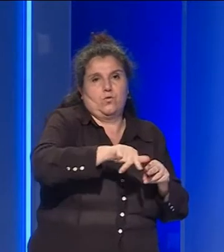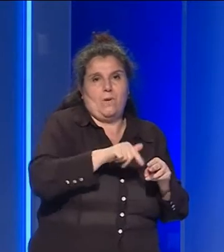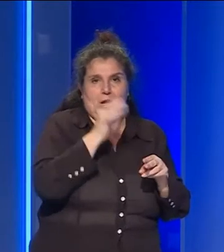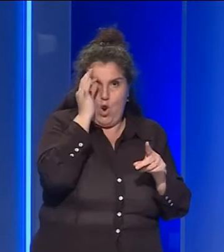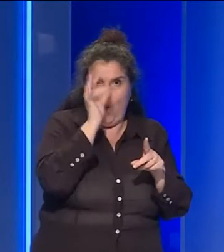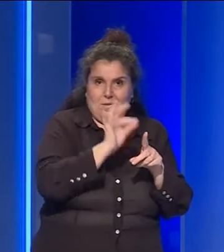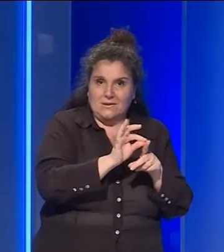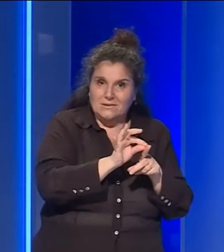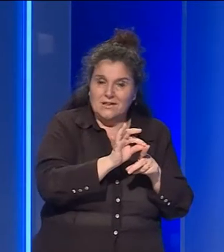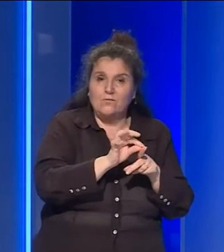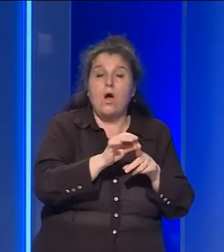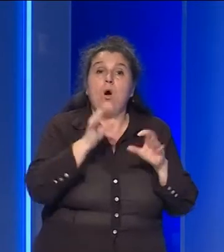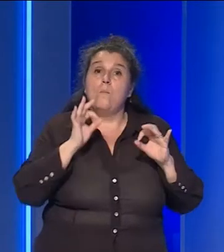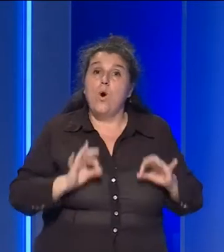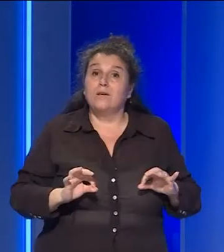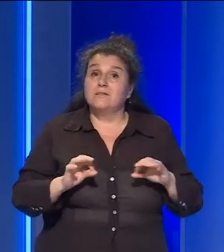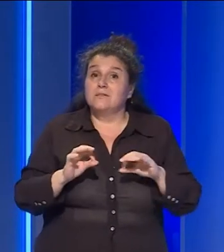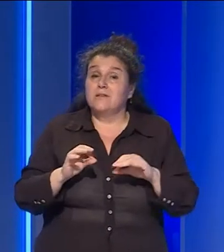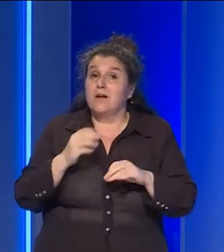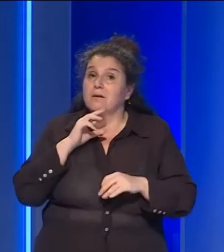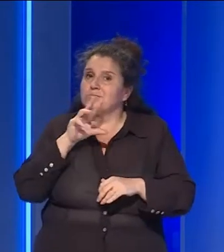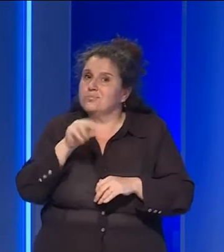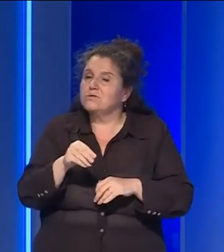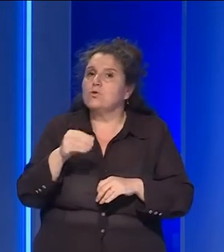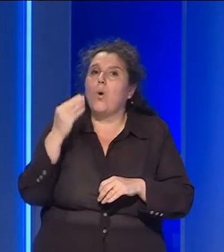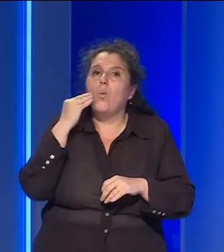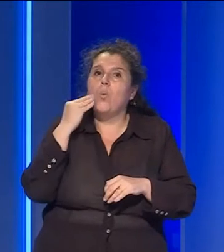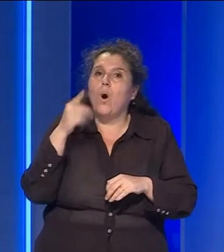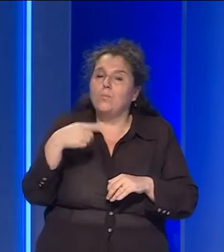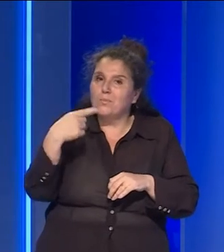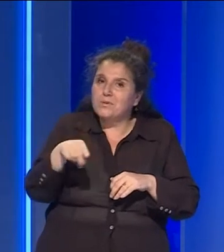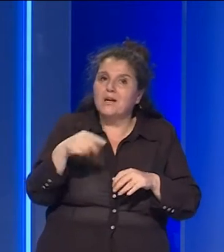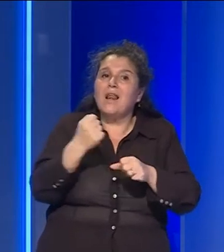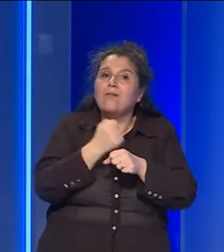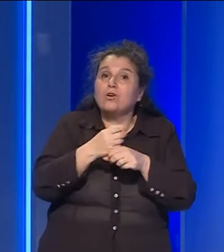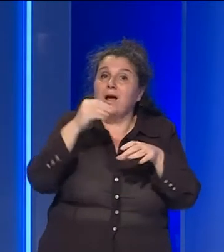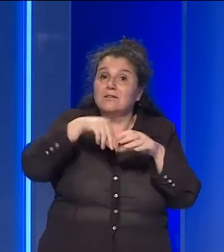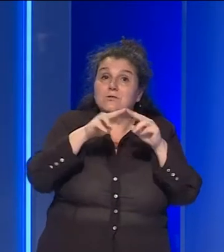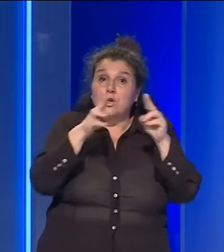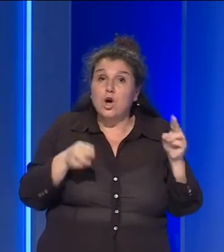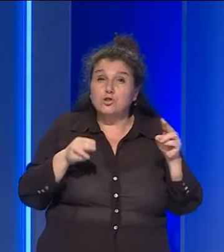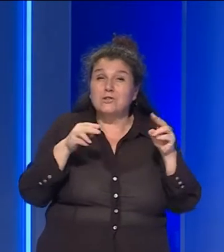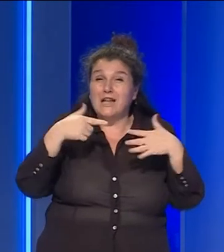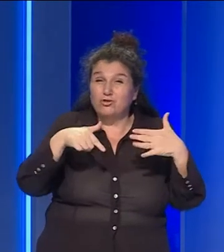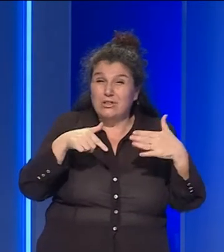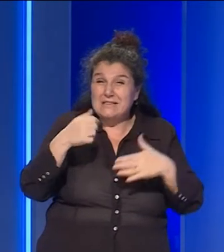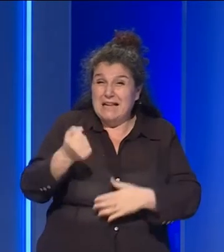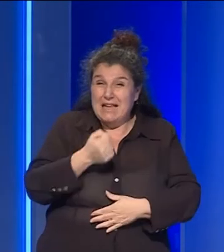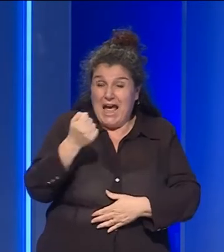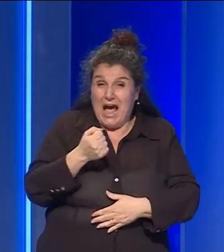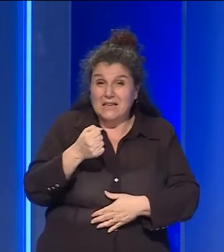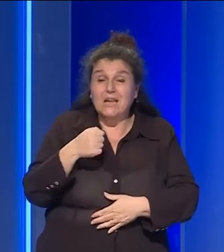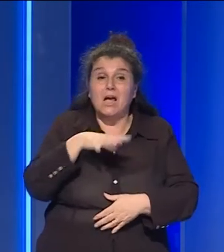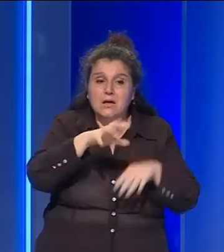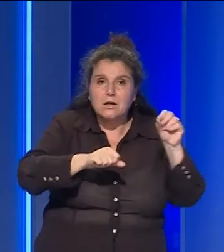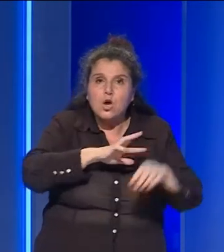Secondo la polizia l'uomo che lavorava presso il negozio da 17 anni, da almeno 5 anni si appropriava di merce per rivenderla su